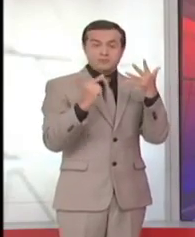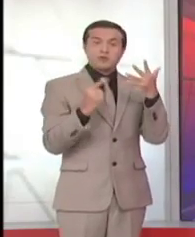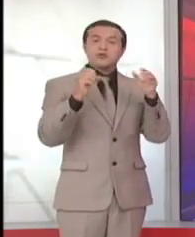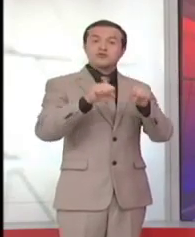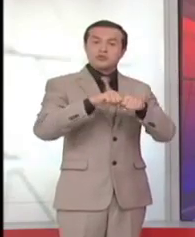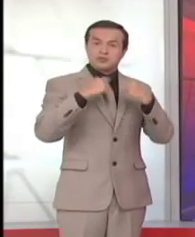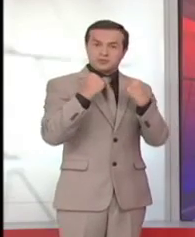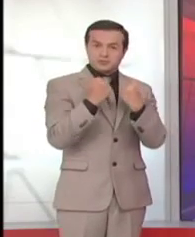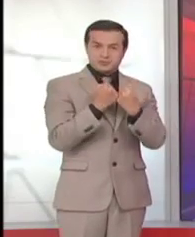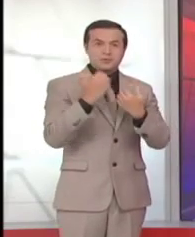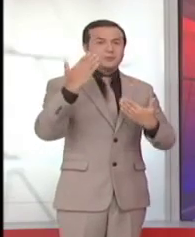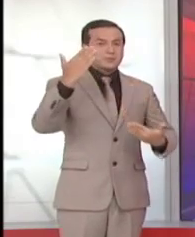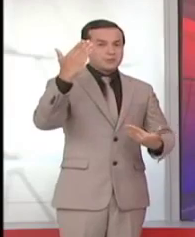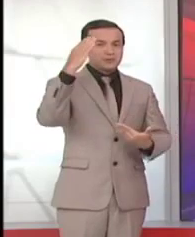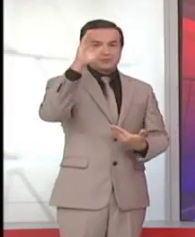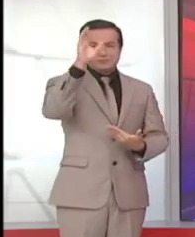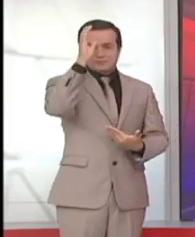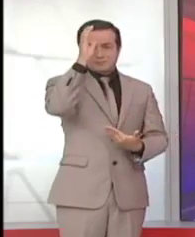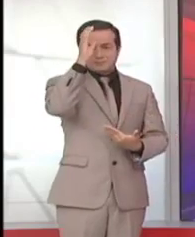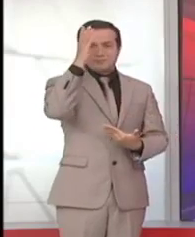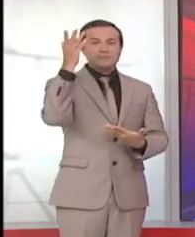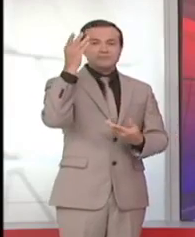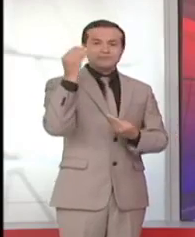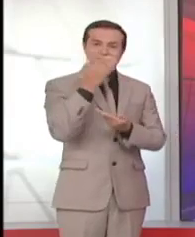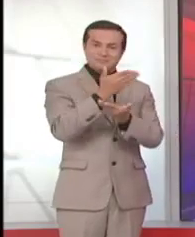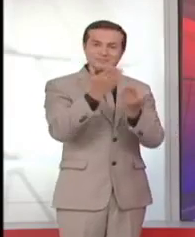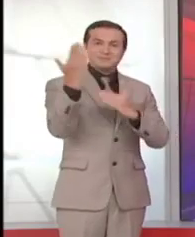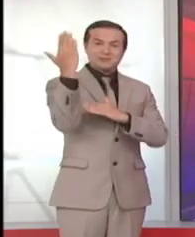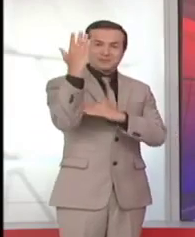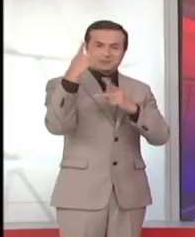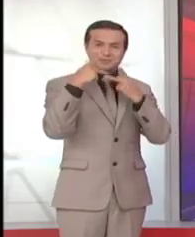sociales, políticas y culturales a través de su televisión pública.